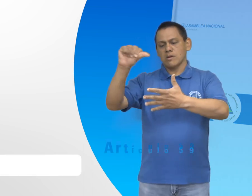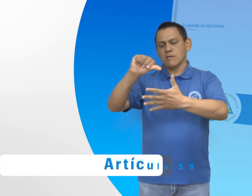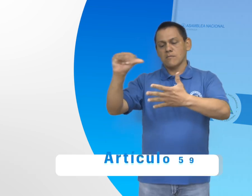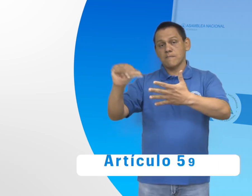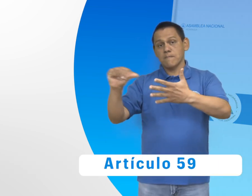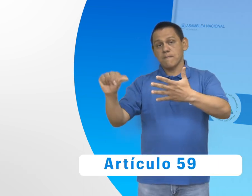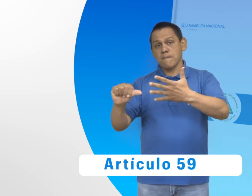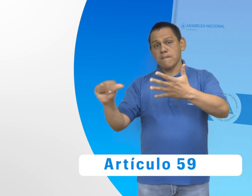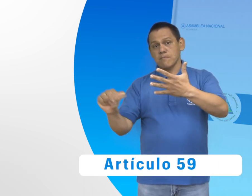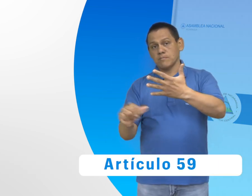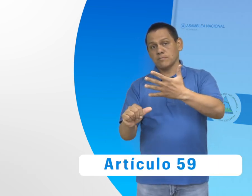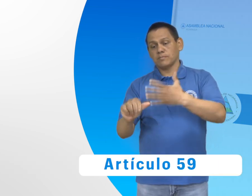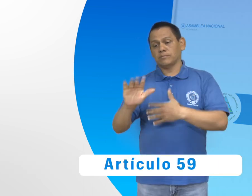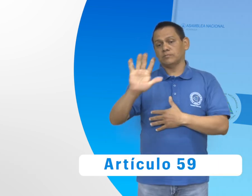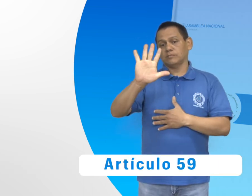Artículo 59